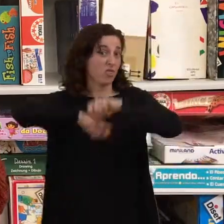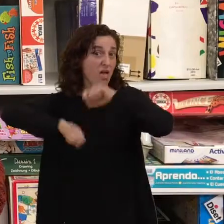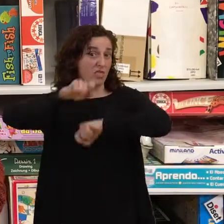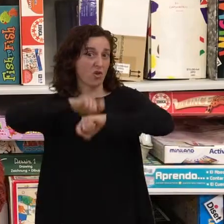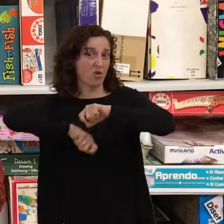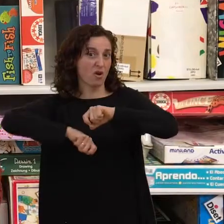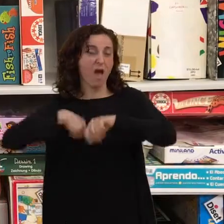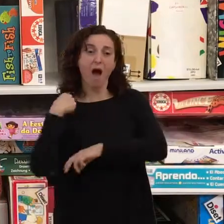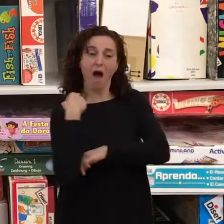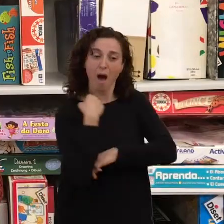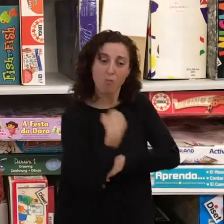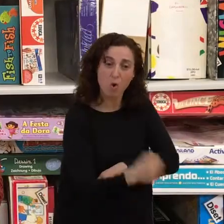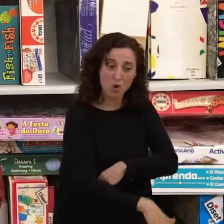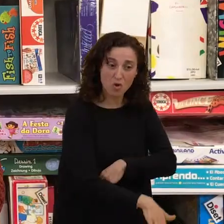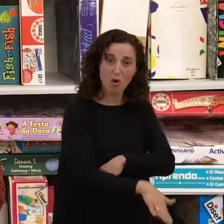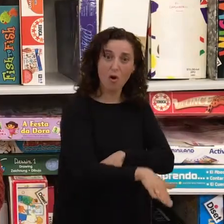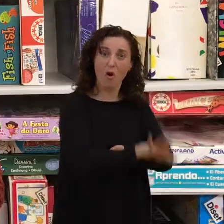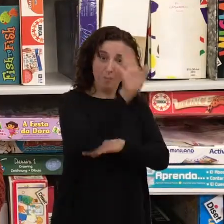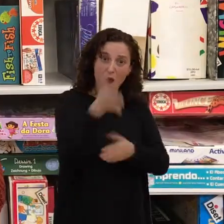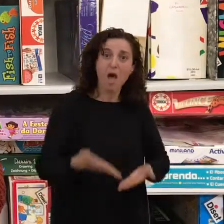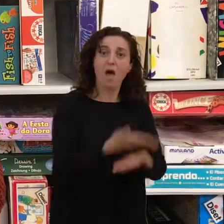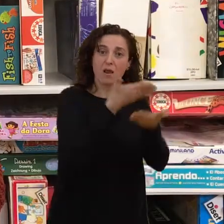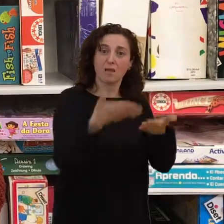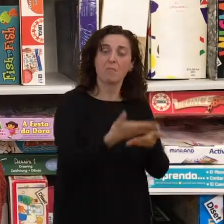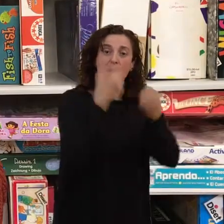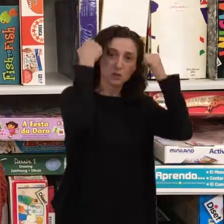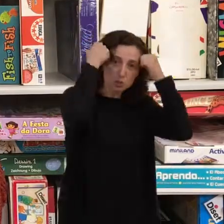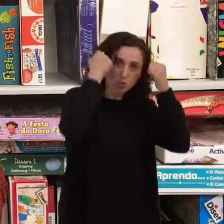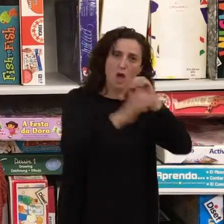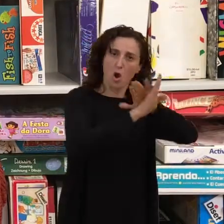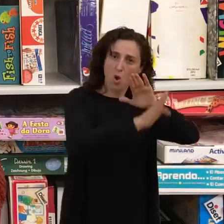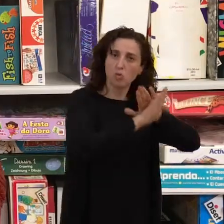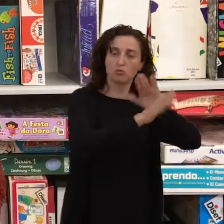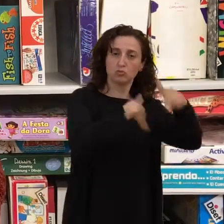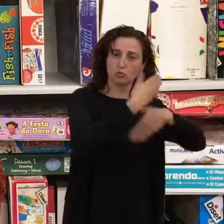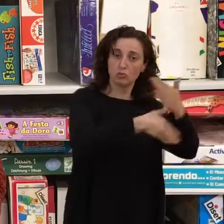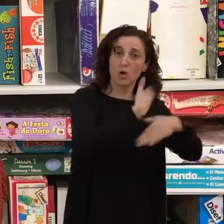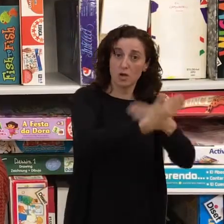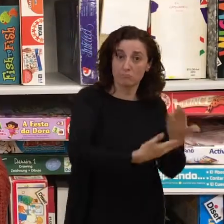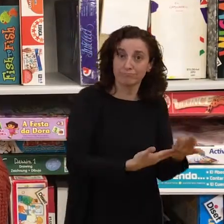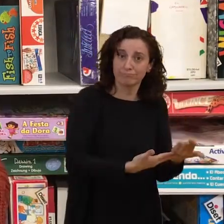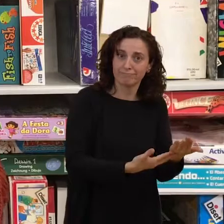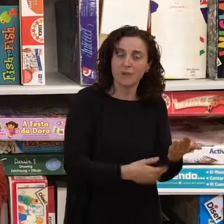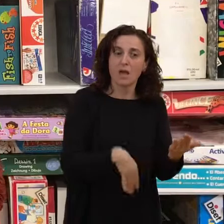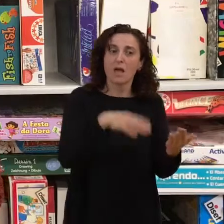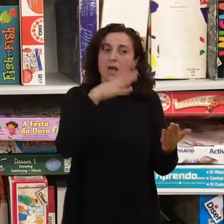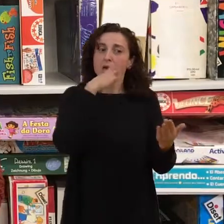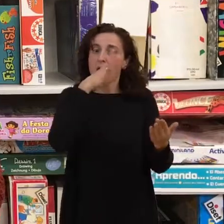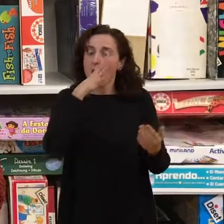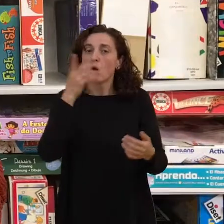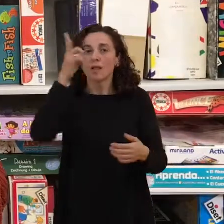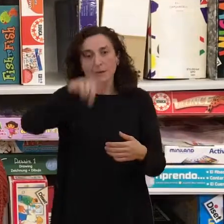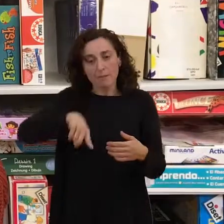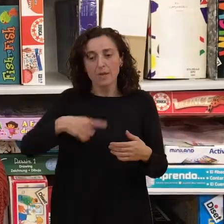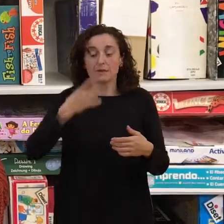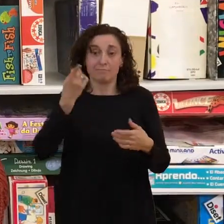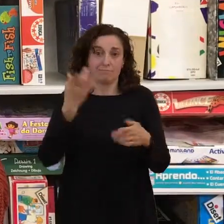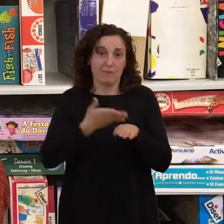que puedan acceder a los estudios y ahora también, aunque todavía es un apoyo básico, existe